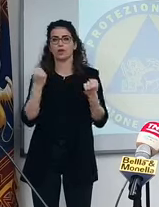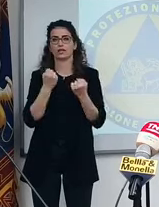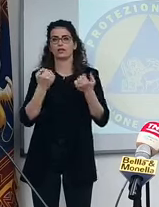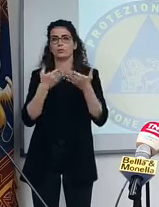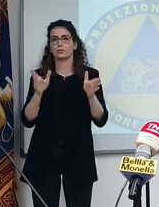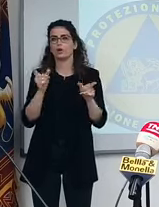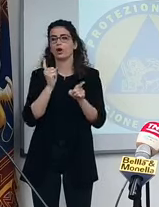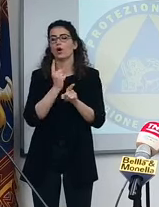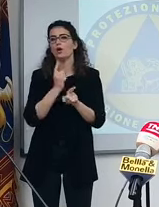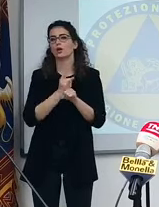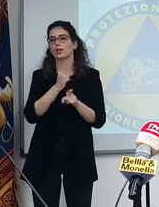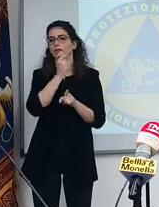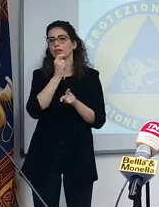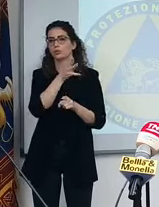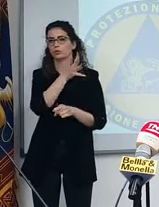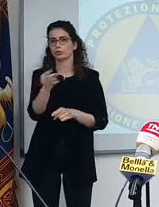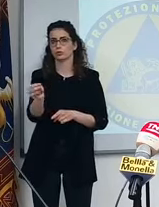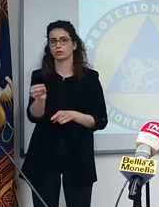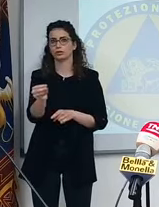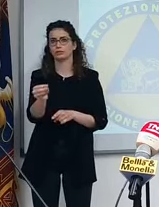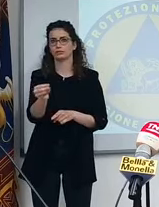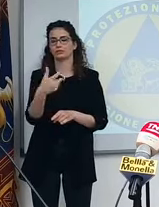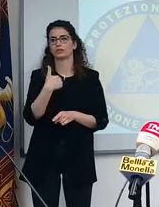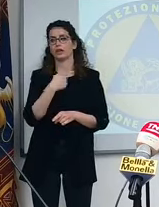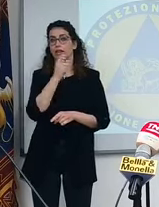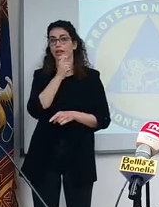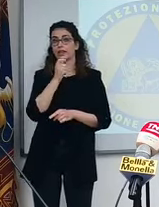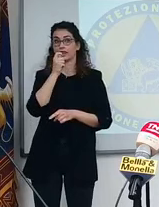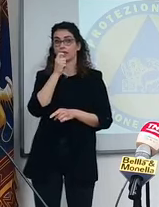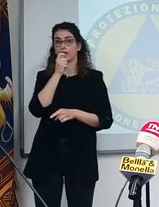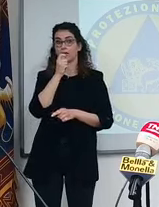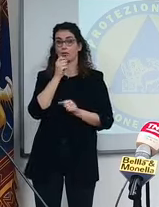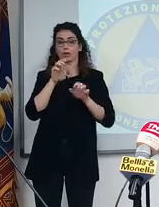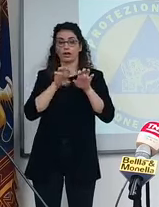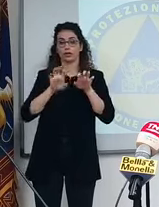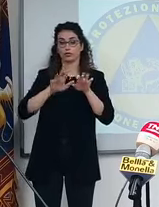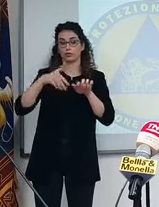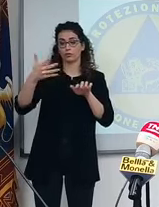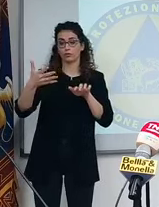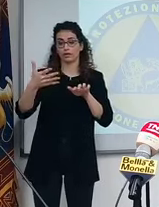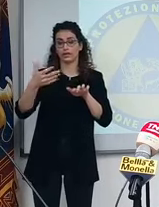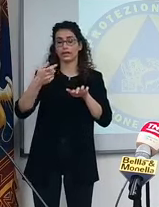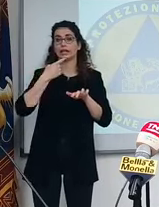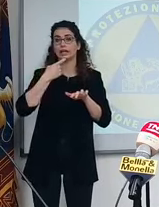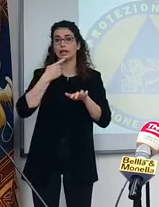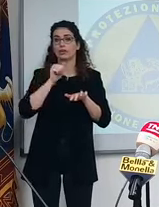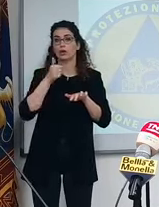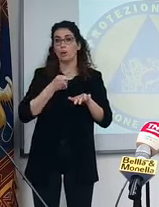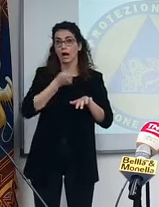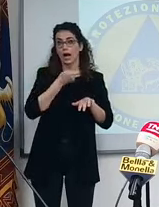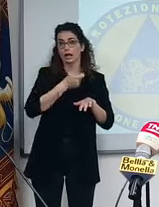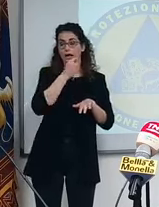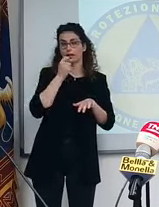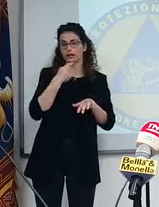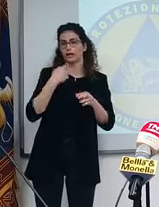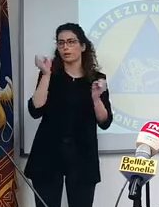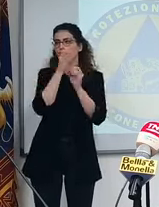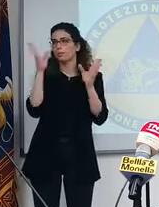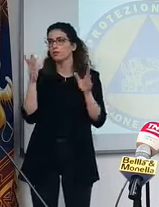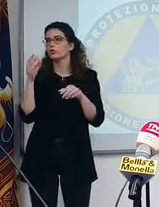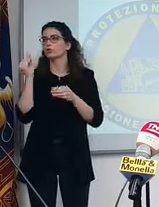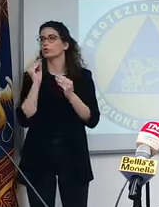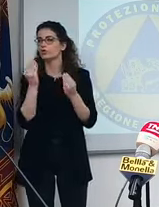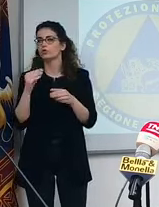Cioè, non ha senso che possa fare il tampone per andare fuori in regione solo chi può pagarsi il tampone. Perché finisce, penso, ai giovani, alle